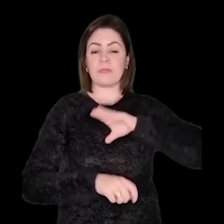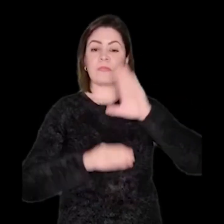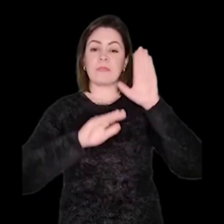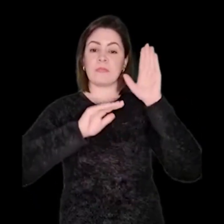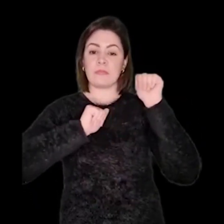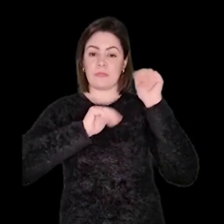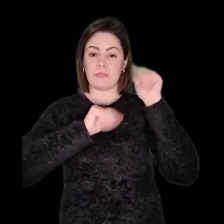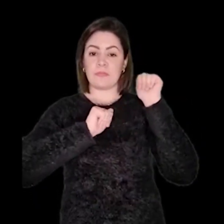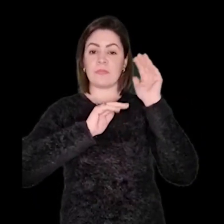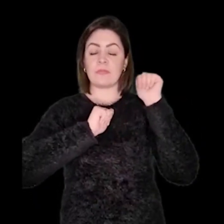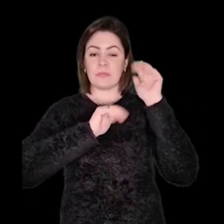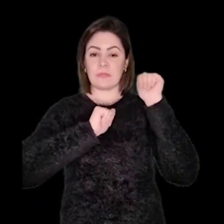Espanhol.